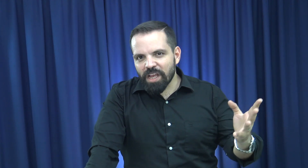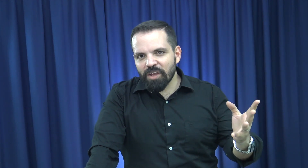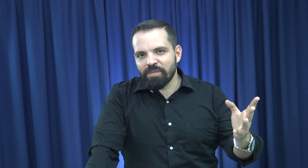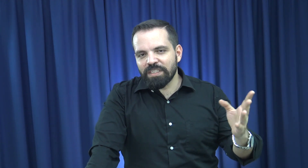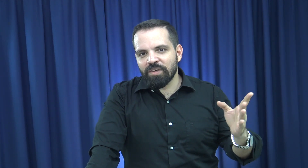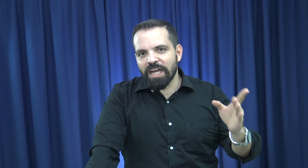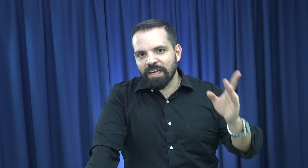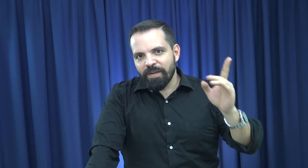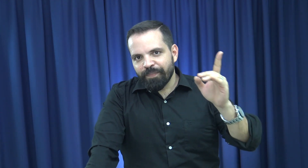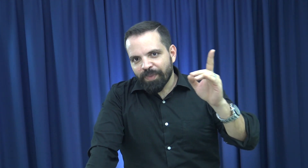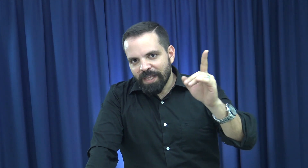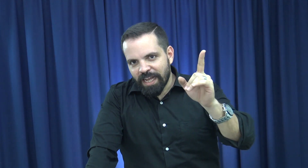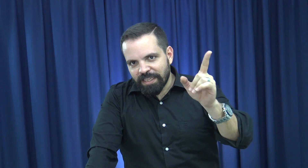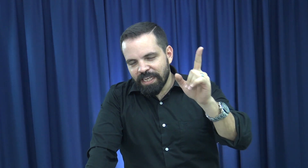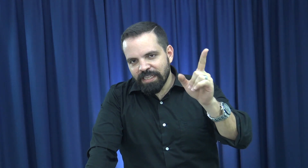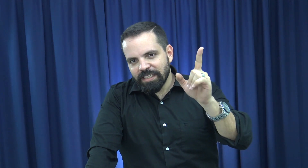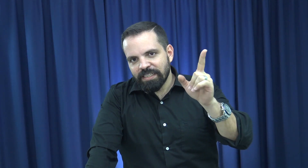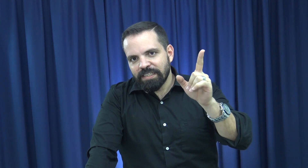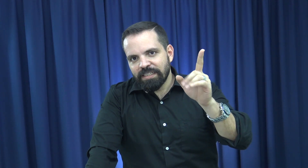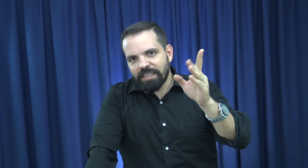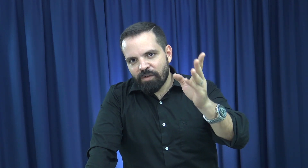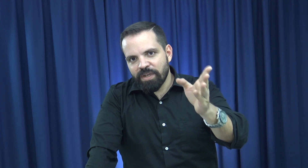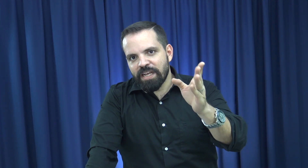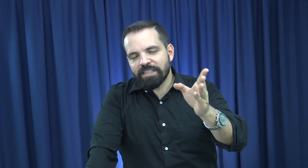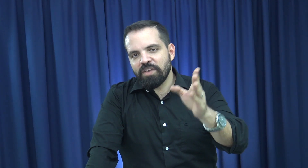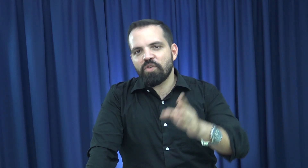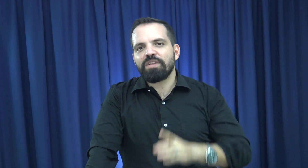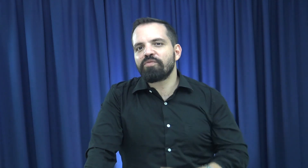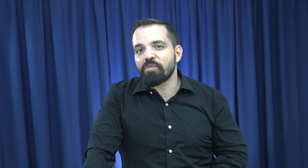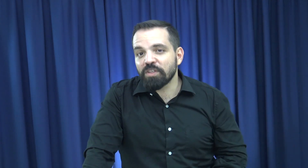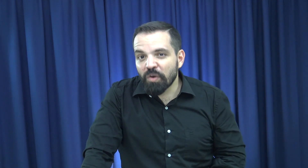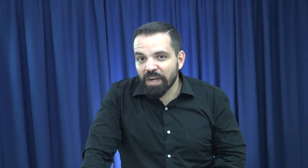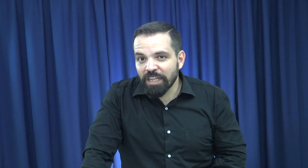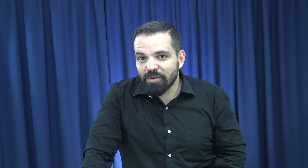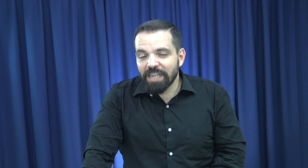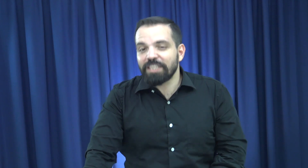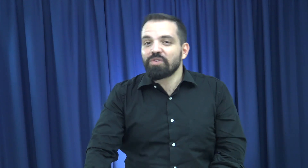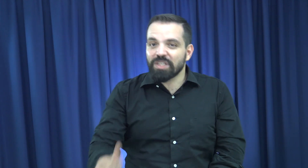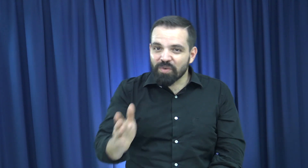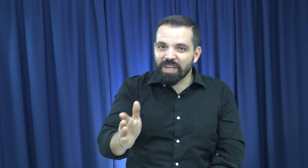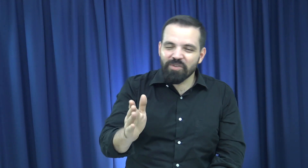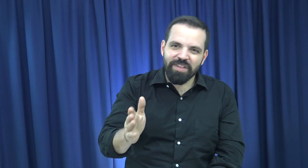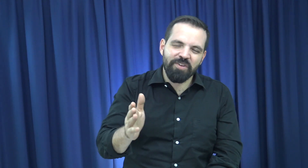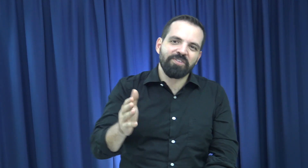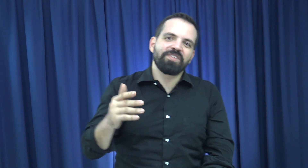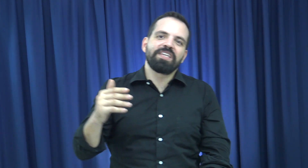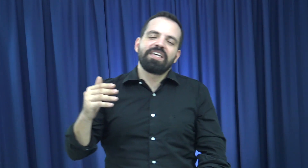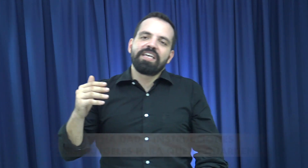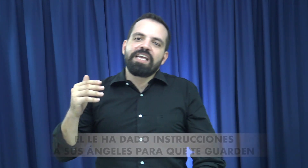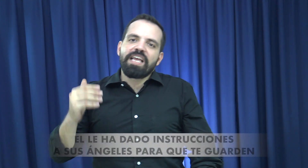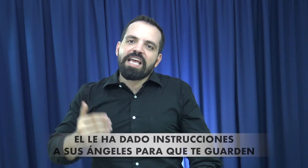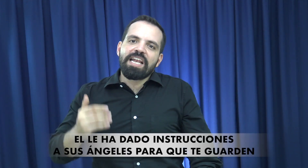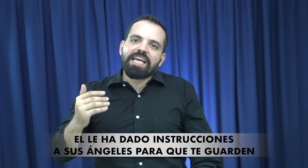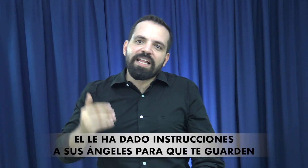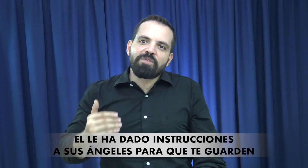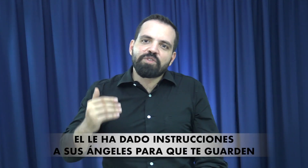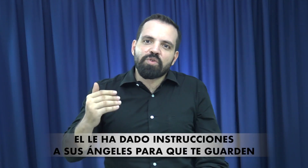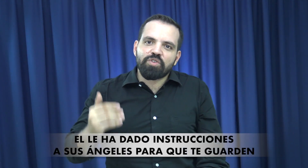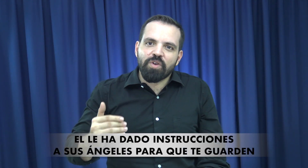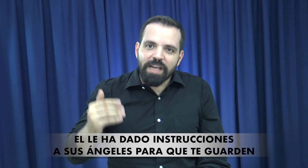que quiero mencionar, a ti te cuida el Señor de forma sobrenatural. Si tú eres un hijo de Dios, Él le ha dado instrucciones